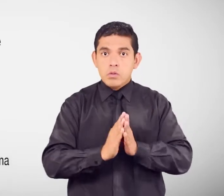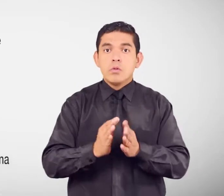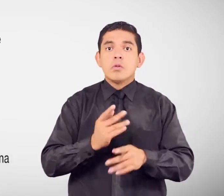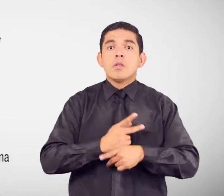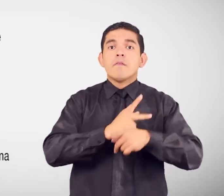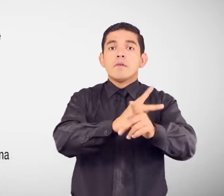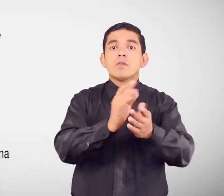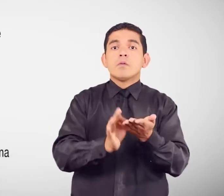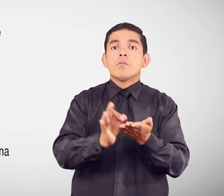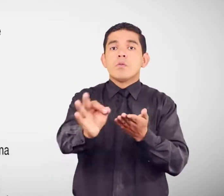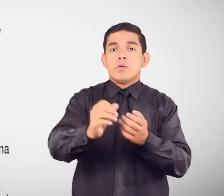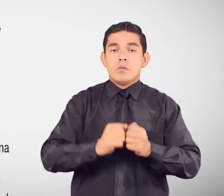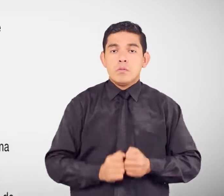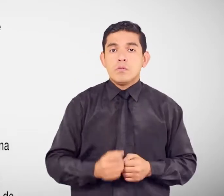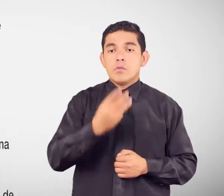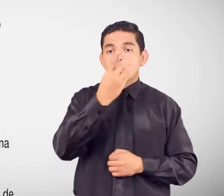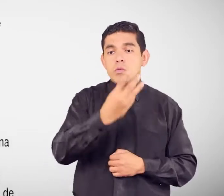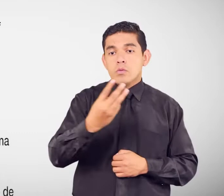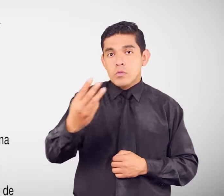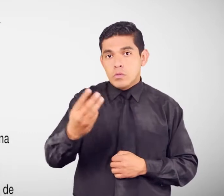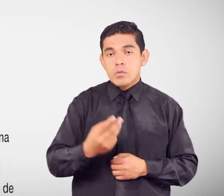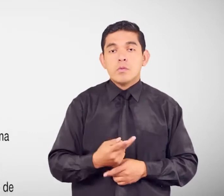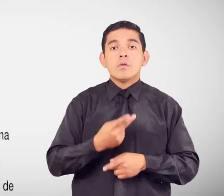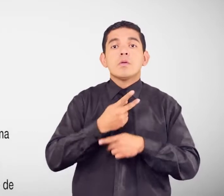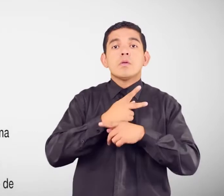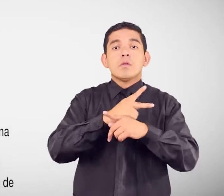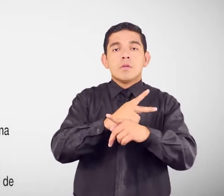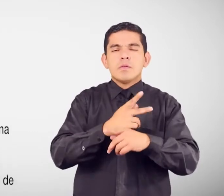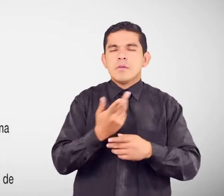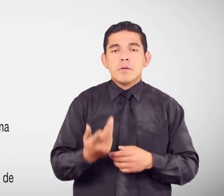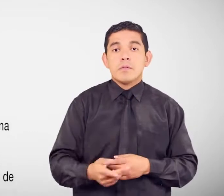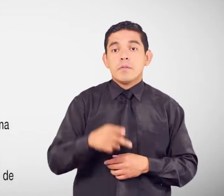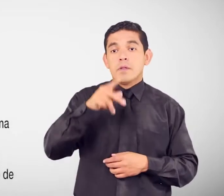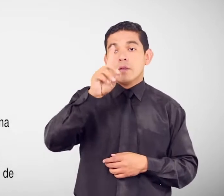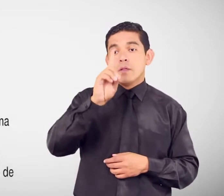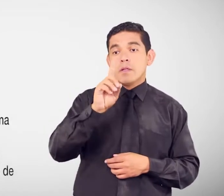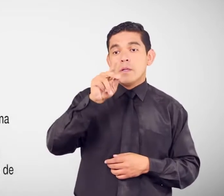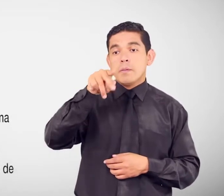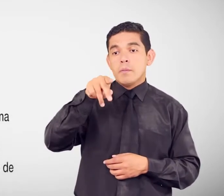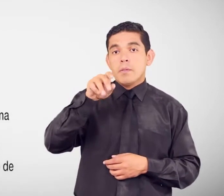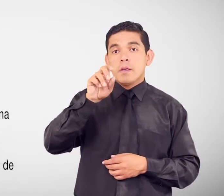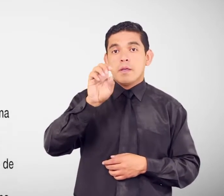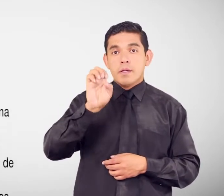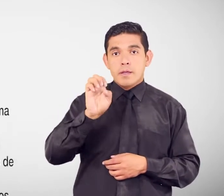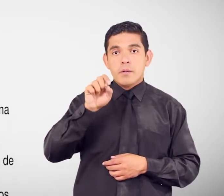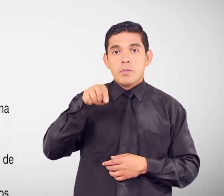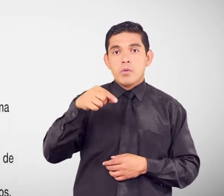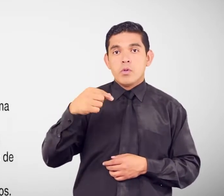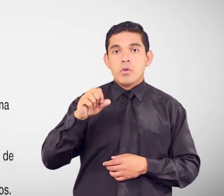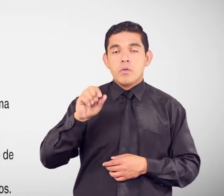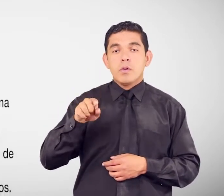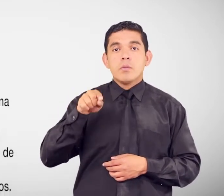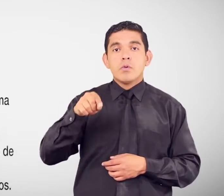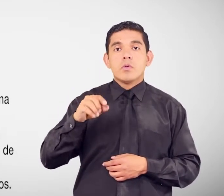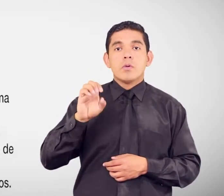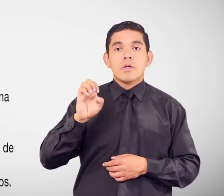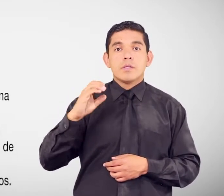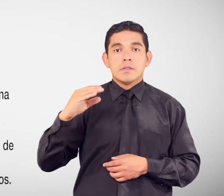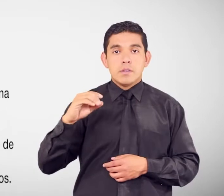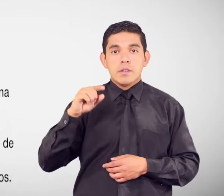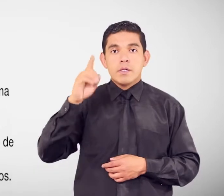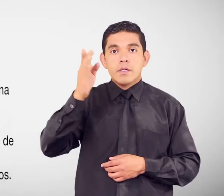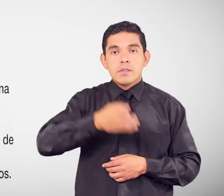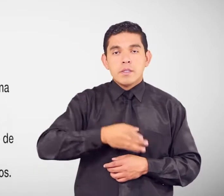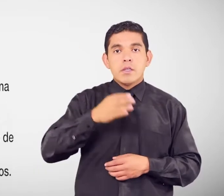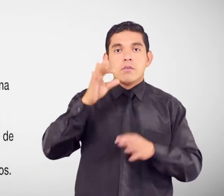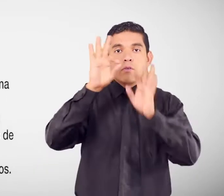.dpe.gov.es Slash formularios Denuncia o queja por escrito